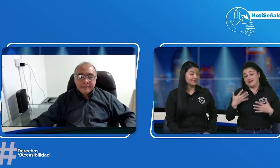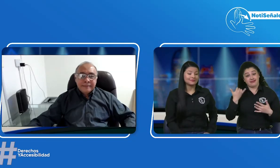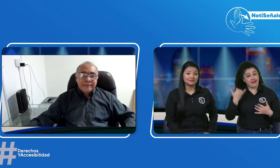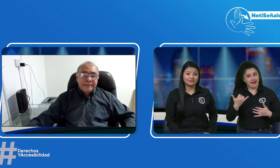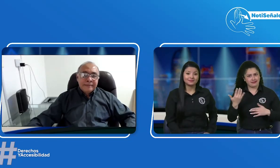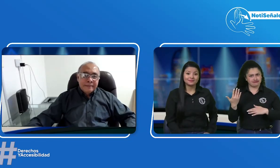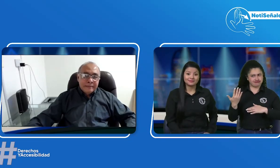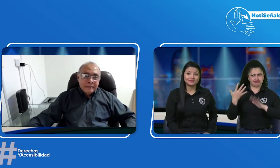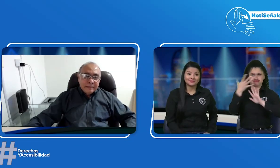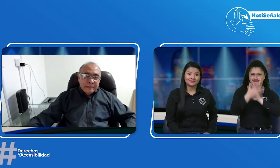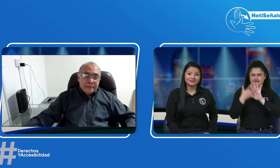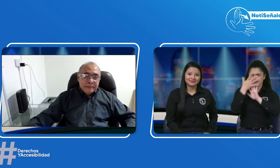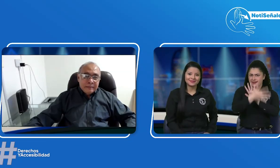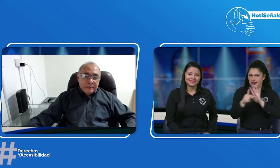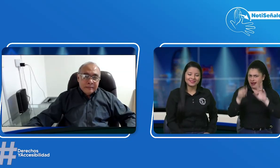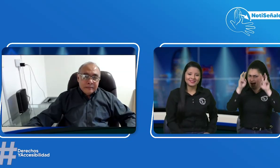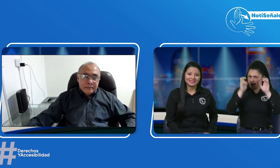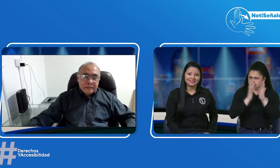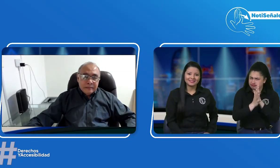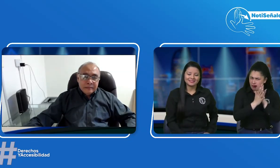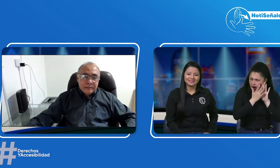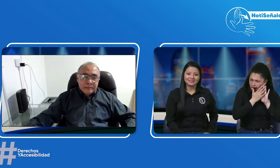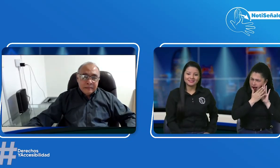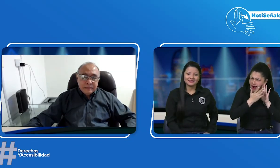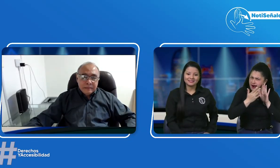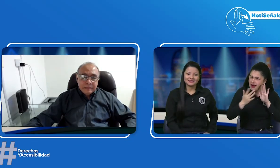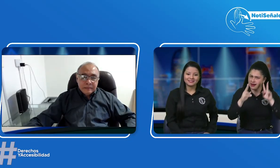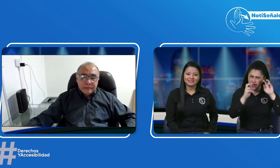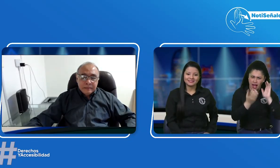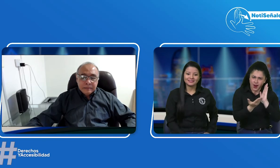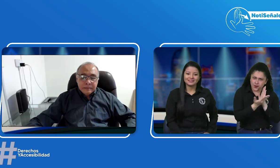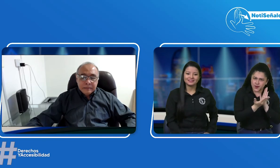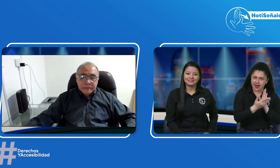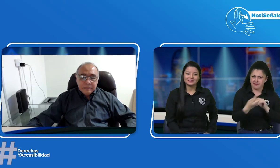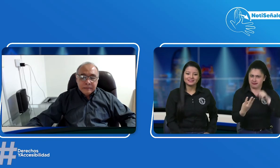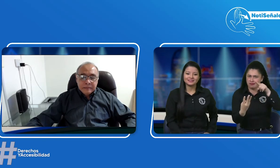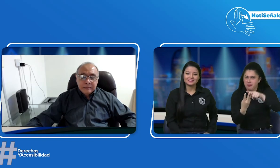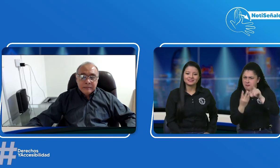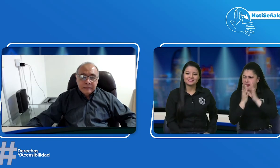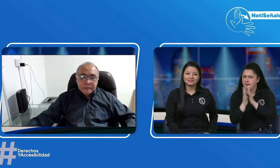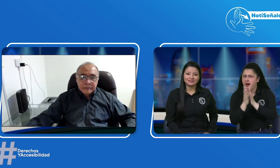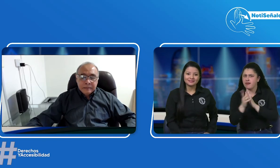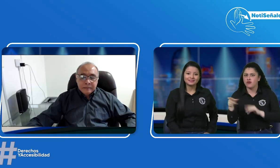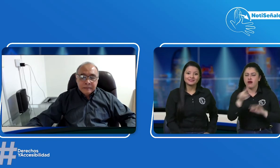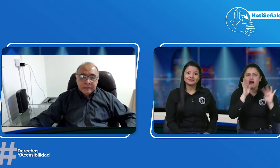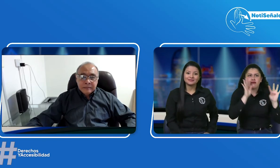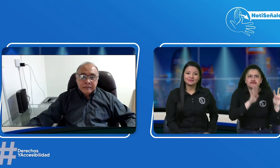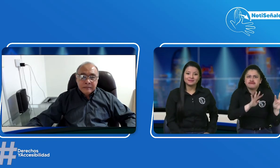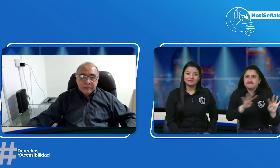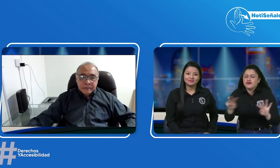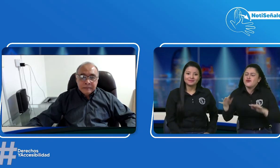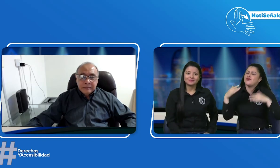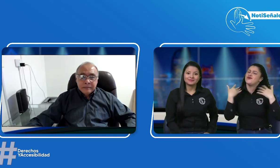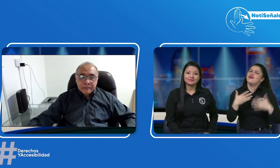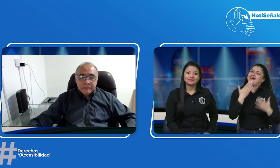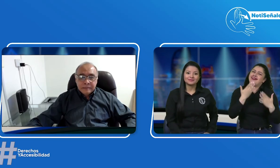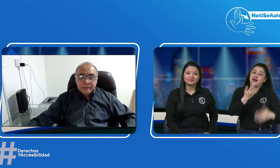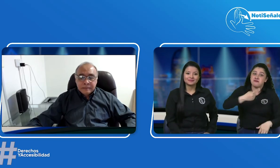bueno hemos tenido hoy noticienales unos temas sobre educación licencia de conducción y nos han